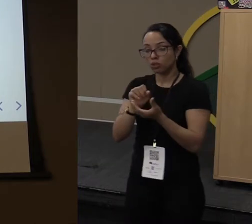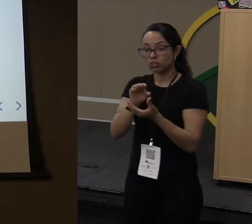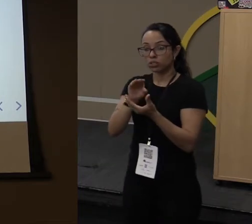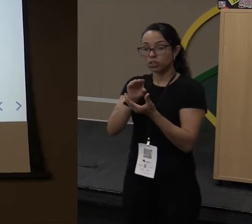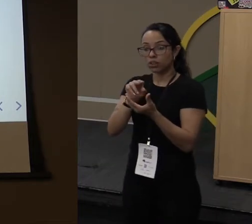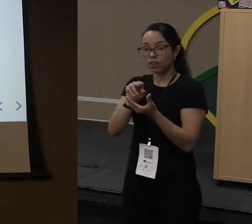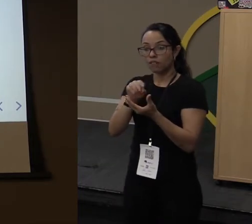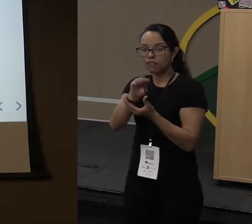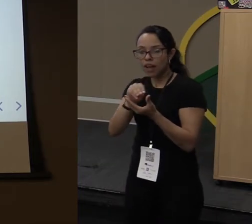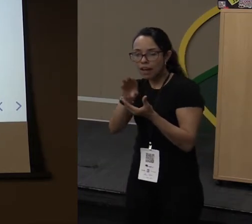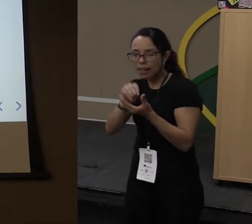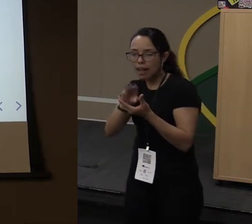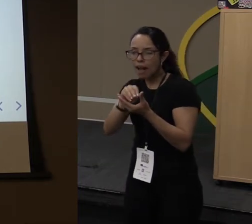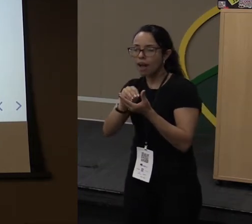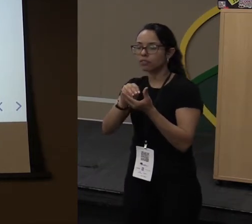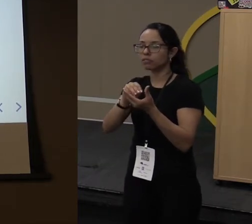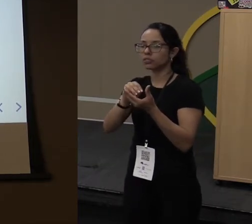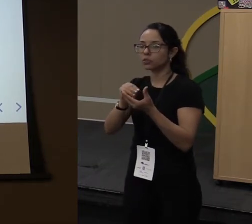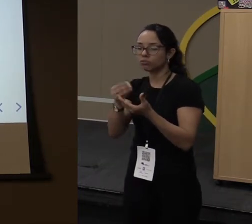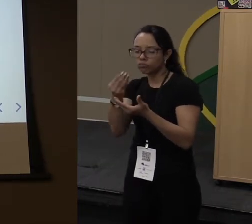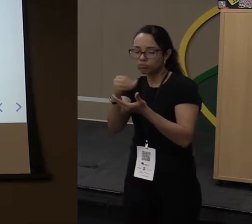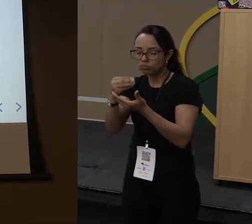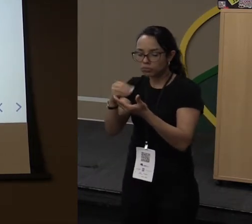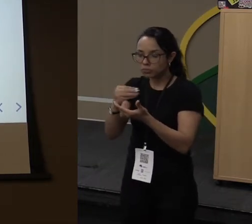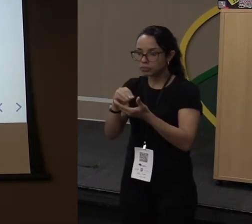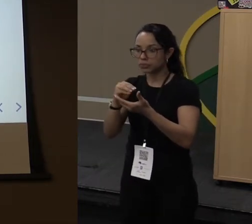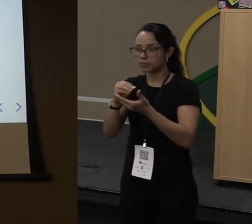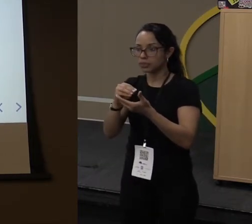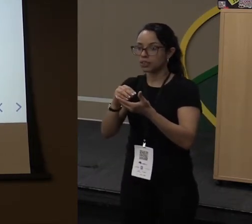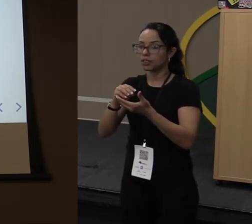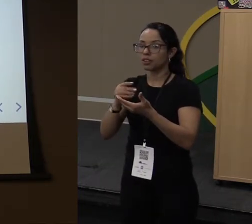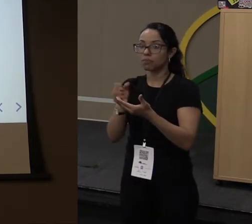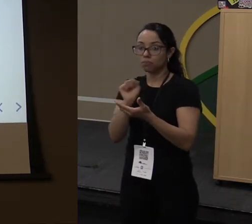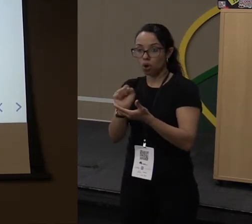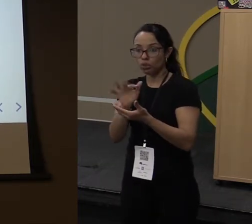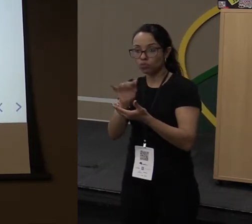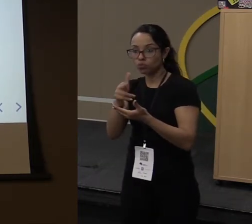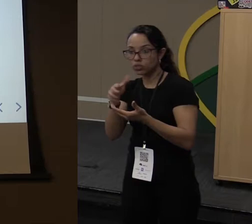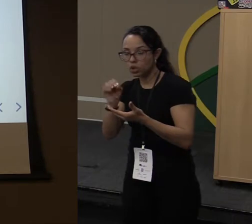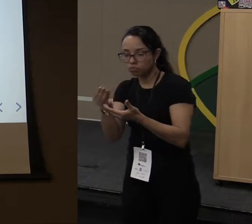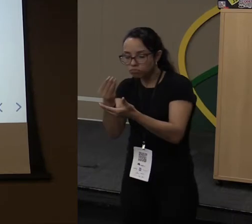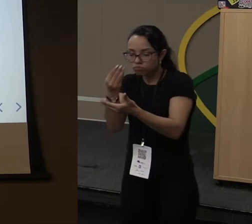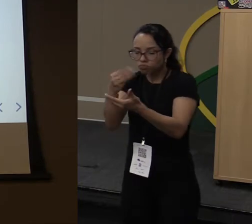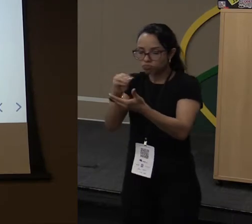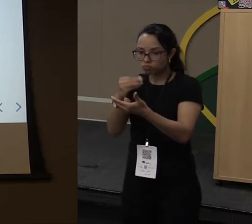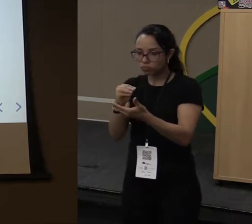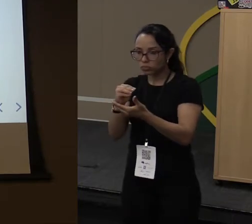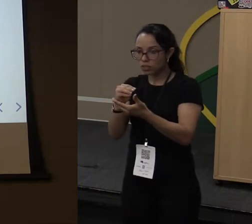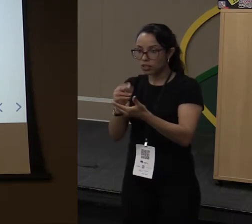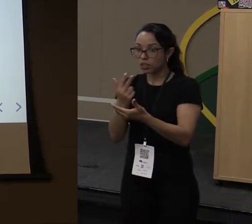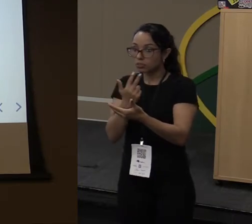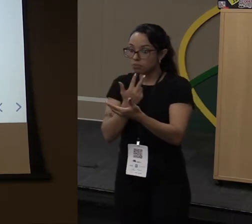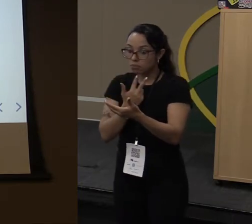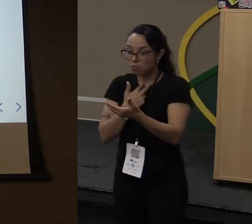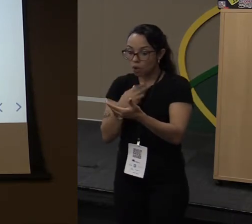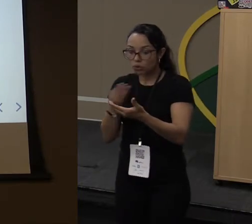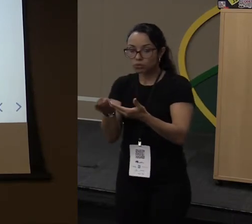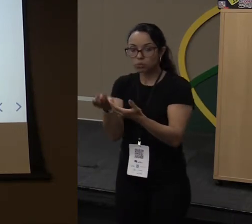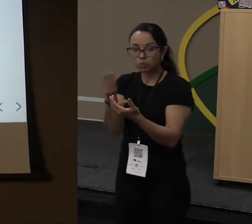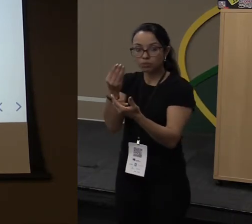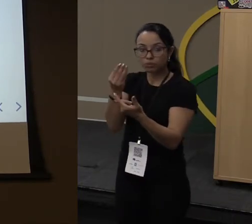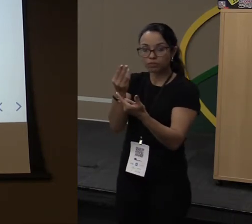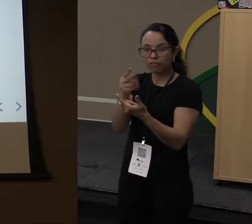a uma função sendo atribuída a uma variável, exemplo. Porque é uma função como valor, e eu não posso passar uma função como